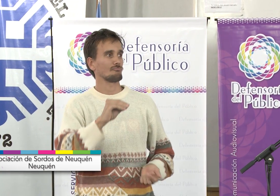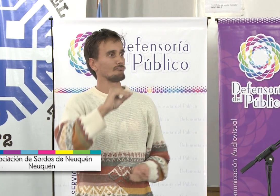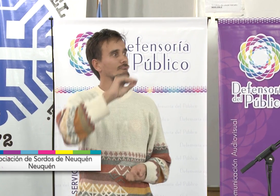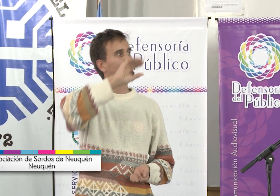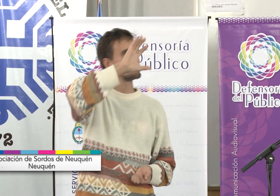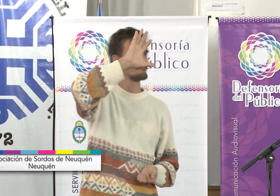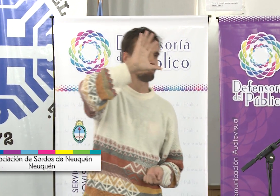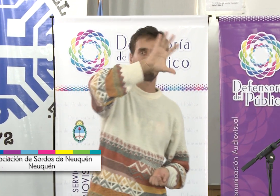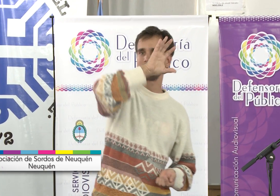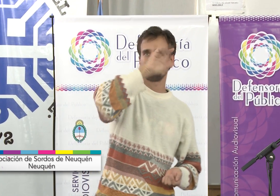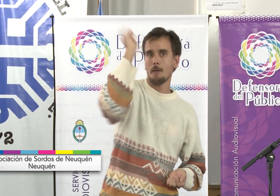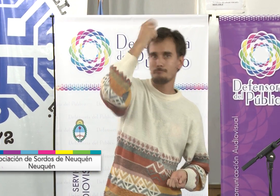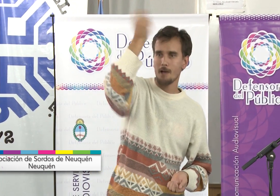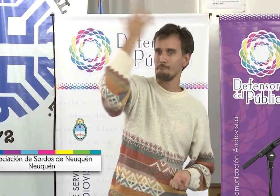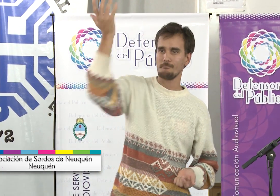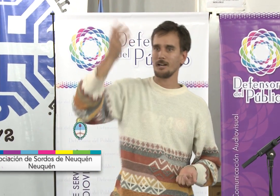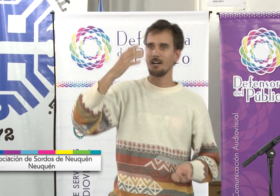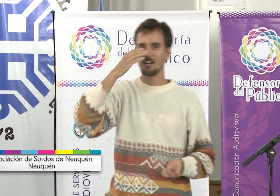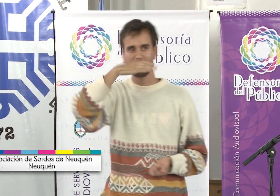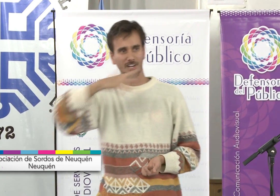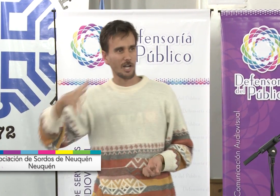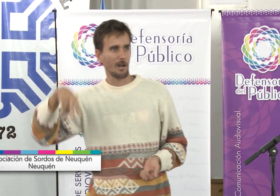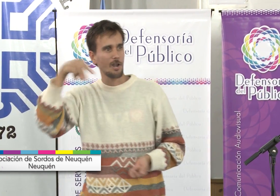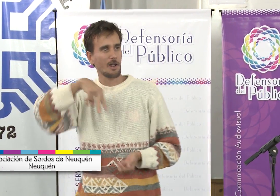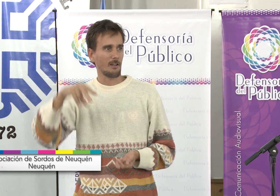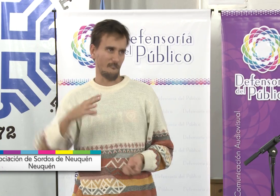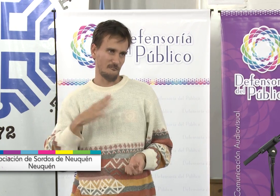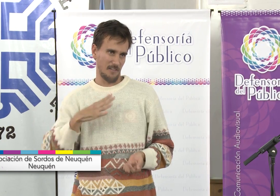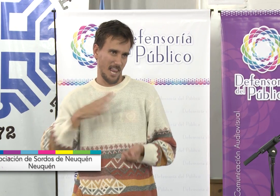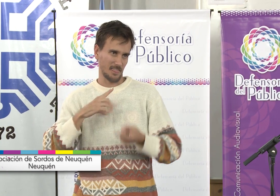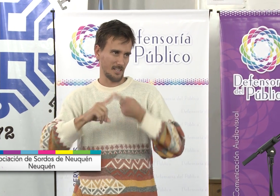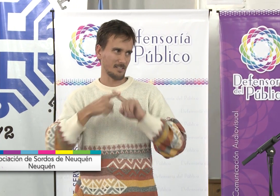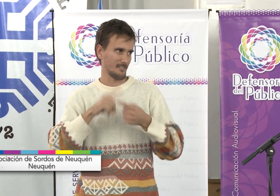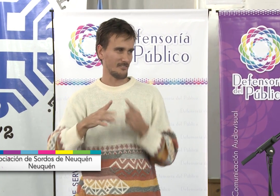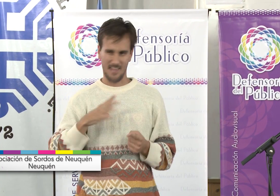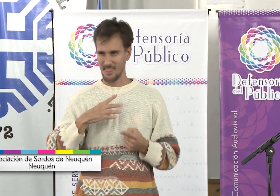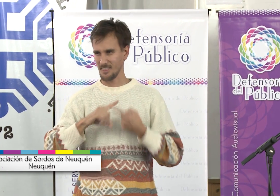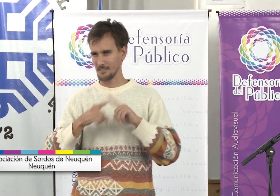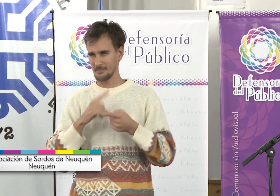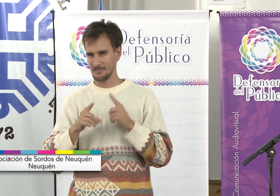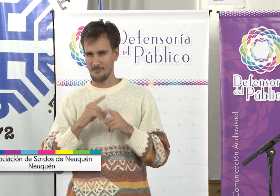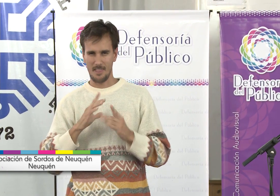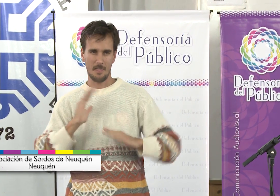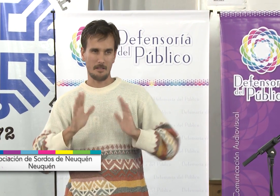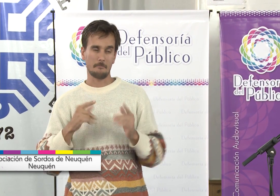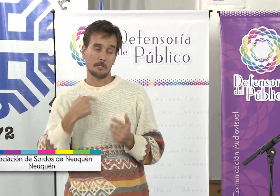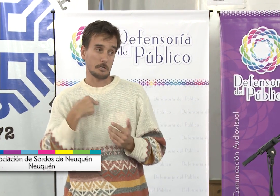por ejemplo, Santa Cruz, La Pampa, Río Negro, Neuquén, nos faltan muchos intérpretes.